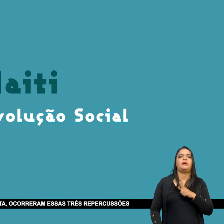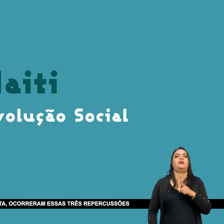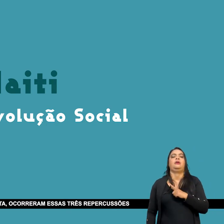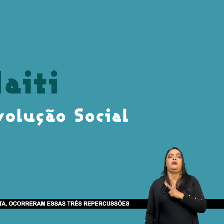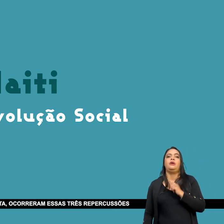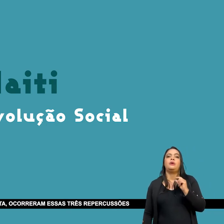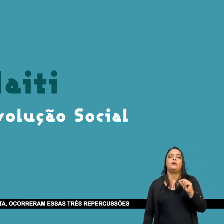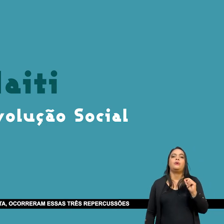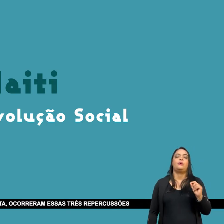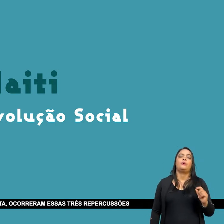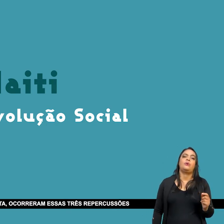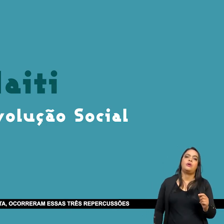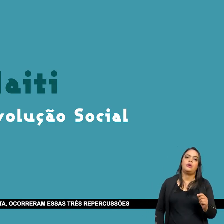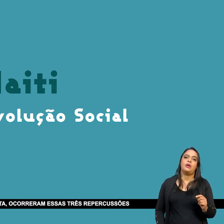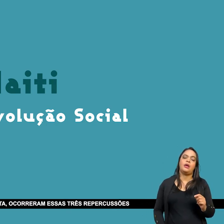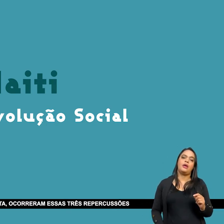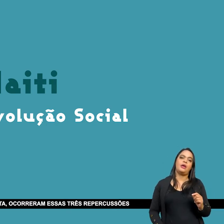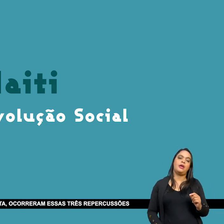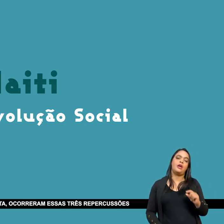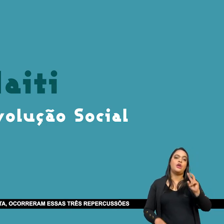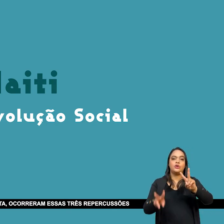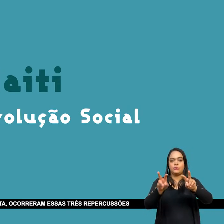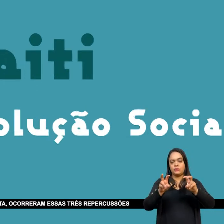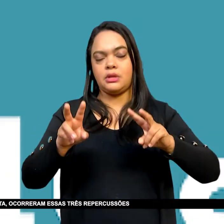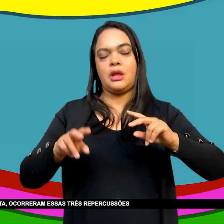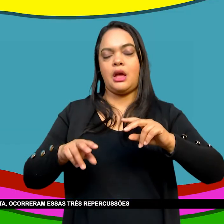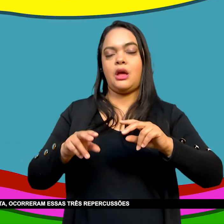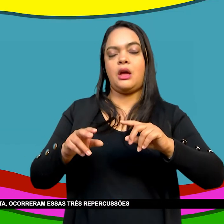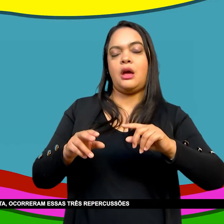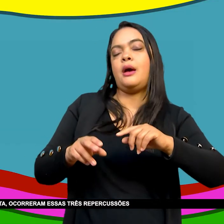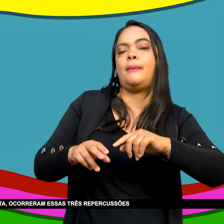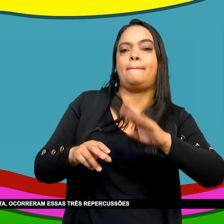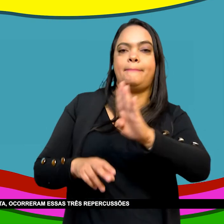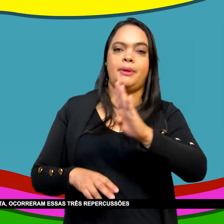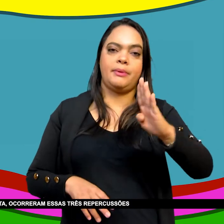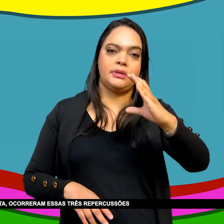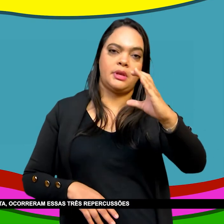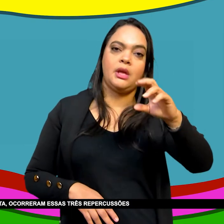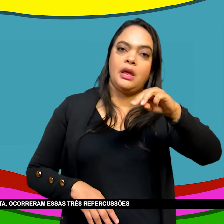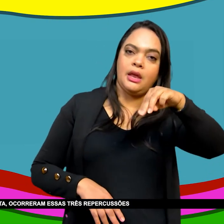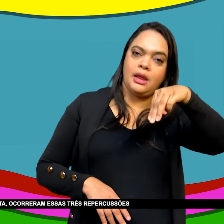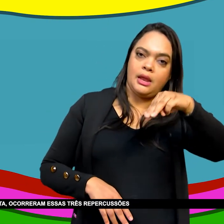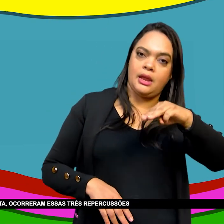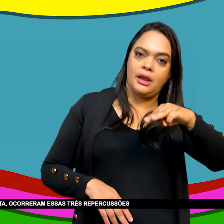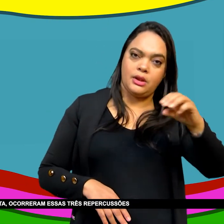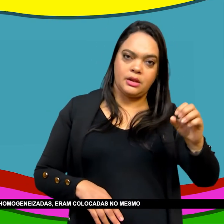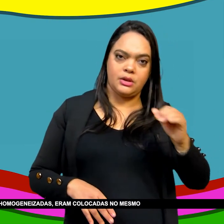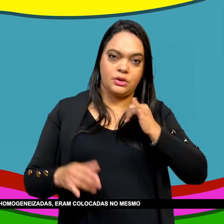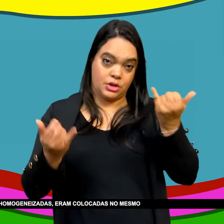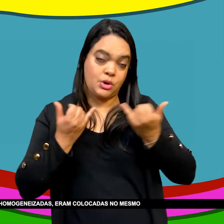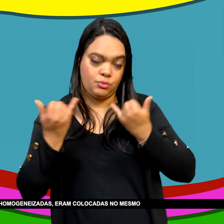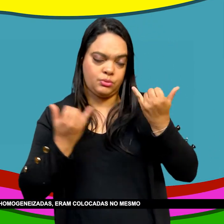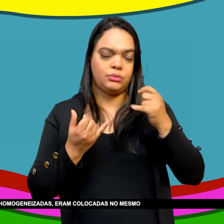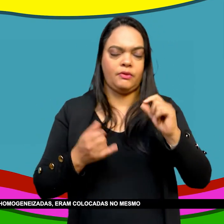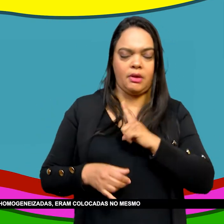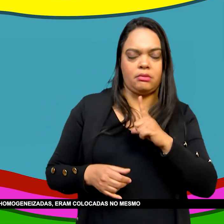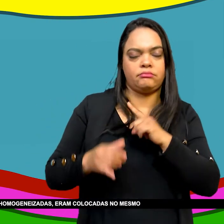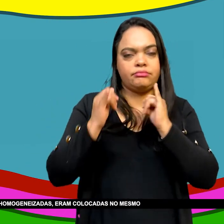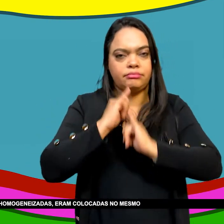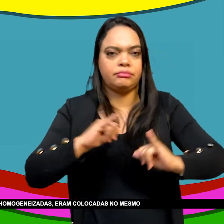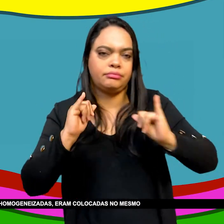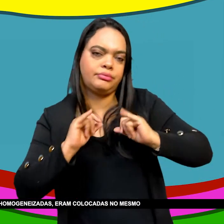anticolonial E anti-escravista Houve essas três repercussões E essas três